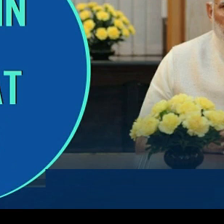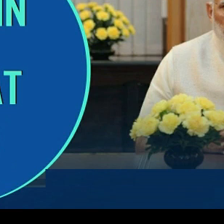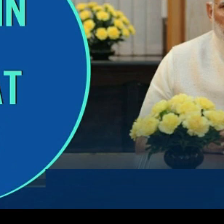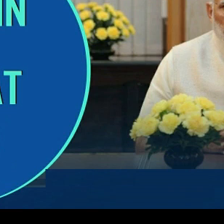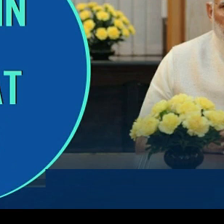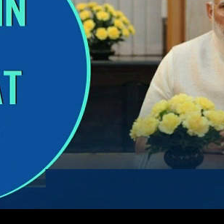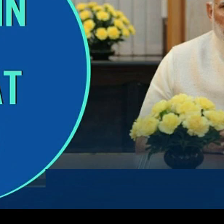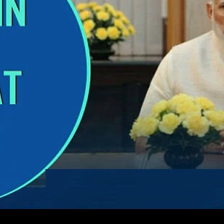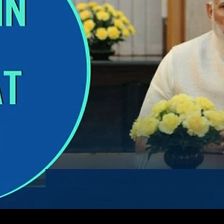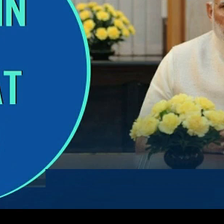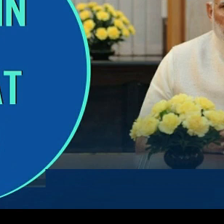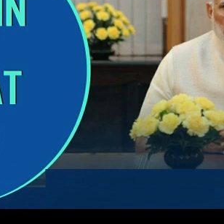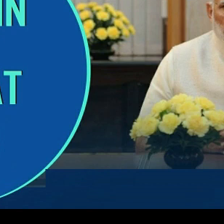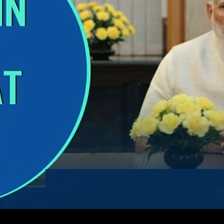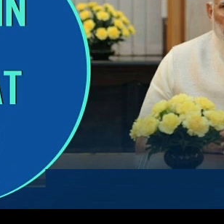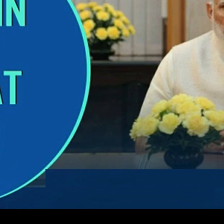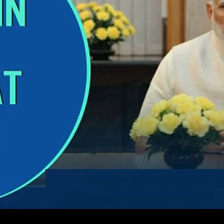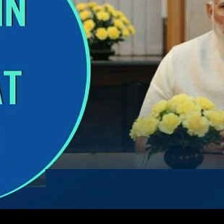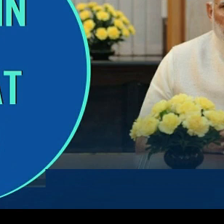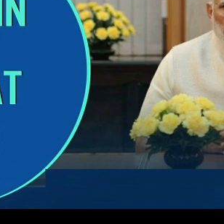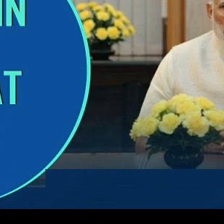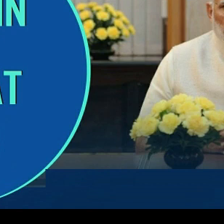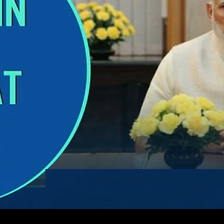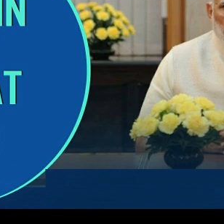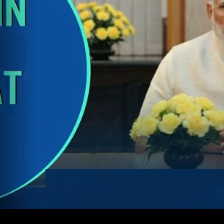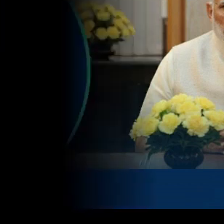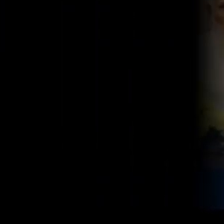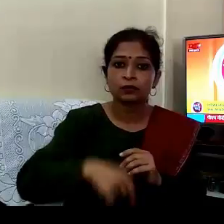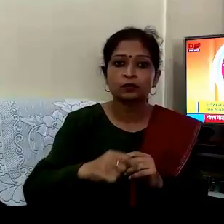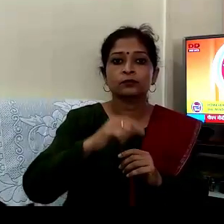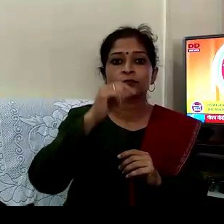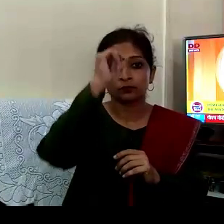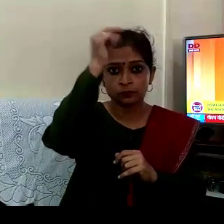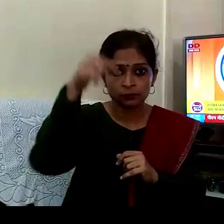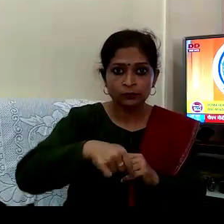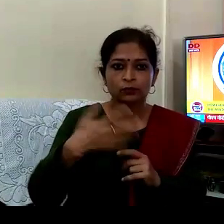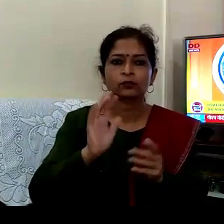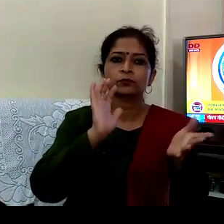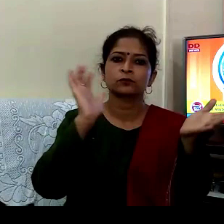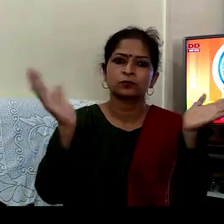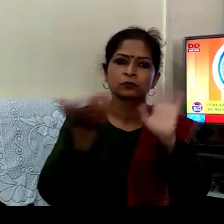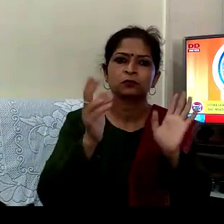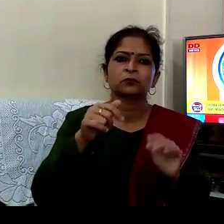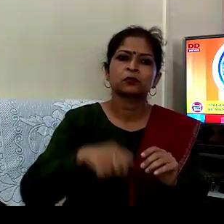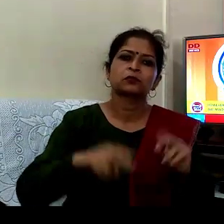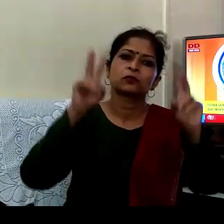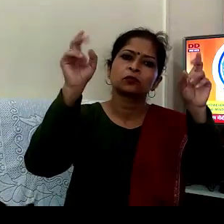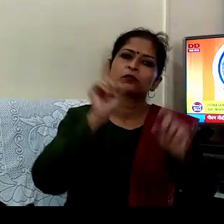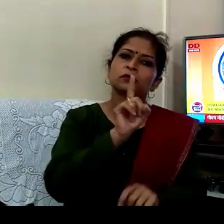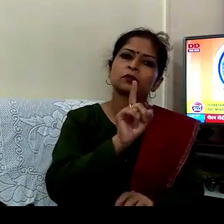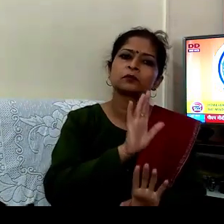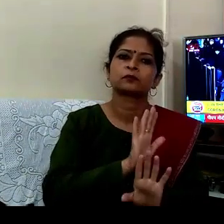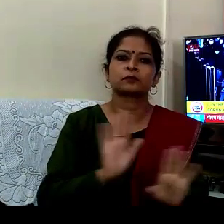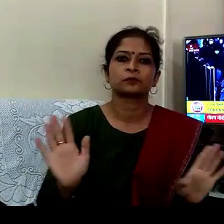لے کر کے آتا ہوں لیکن آج دیش اور دنیا کے من میں صرف اور صرف ایک ہی بات